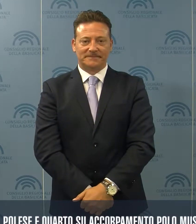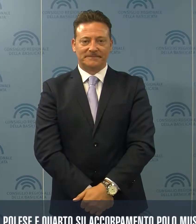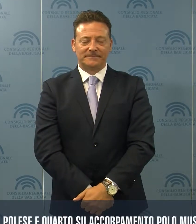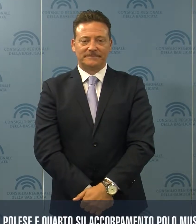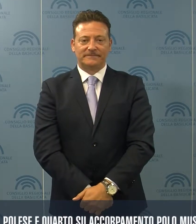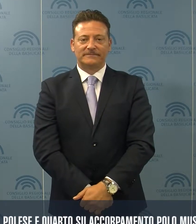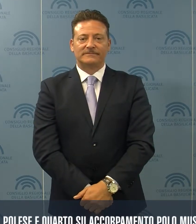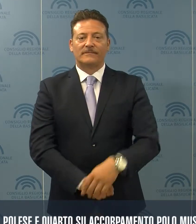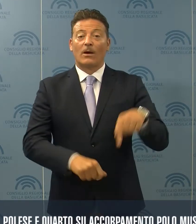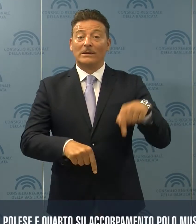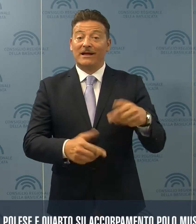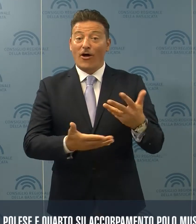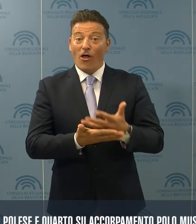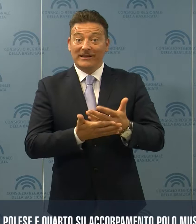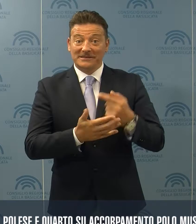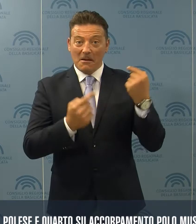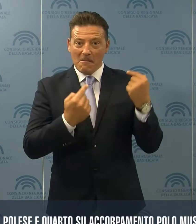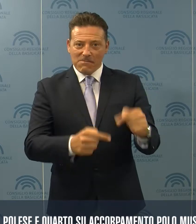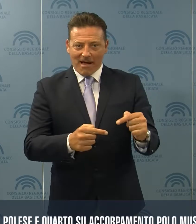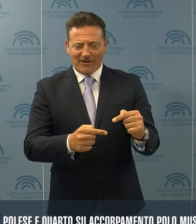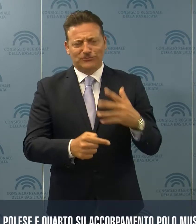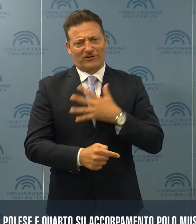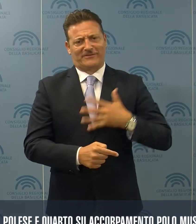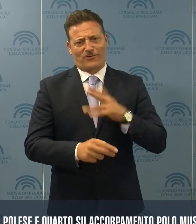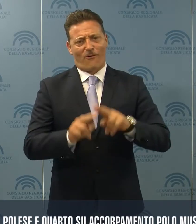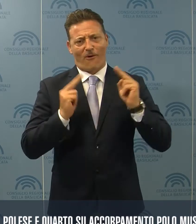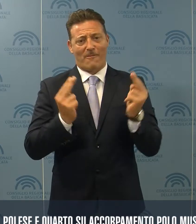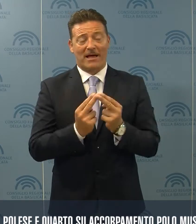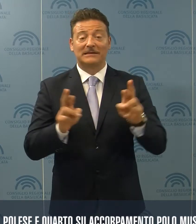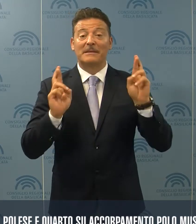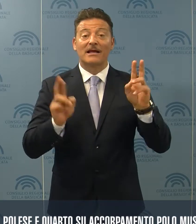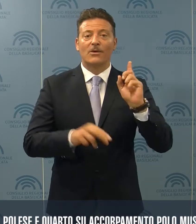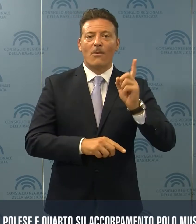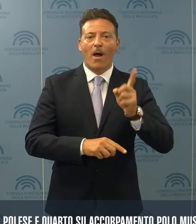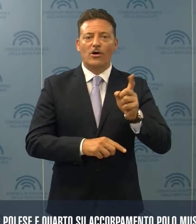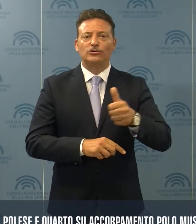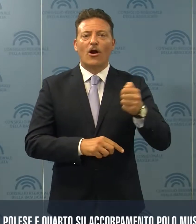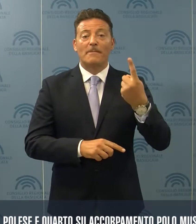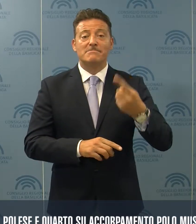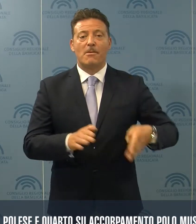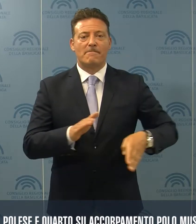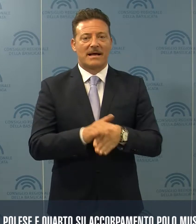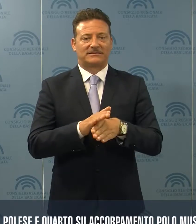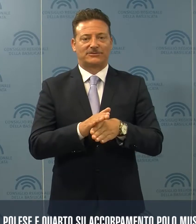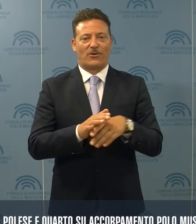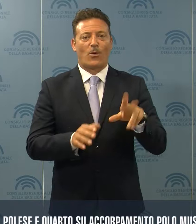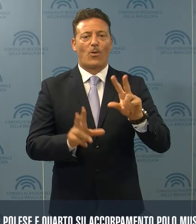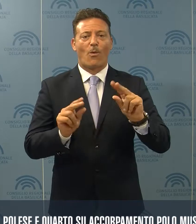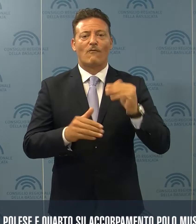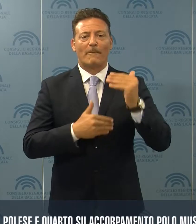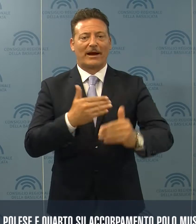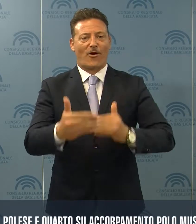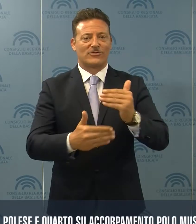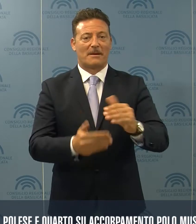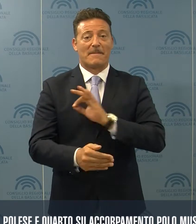Salutiamo questa notizia con grande piacere e con l'auspicio che sia solo il primo atto di un nuovo corso